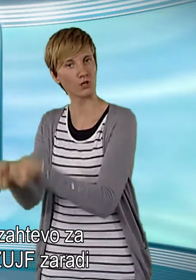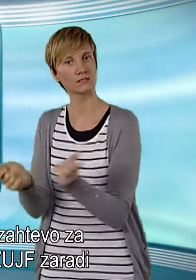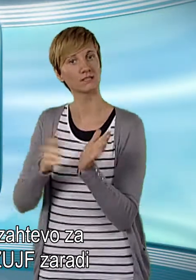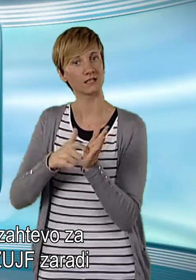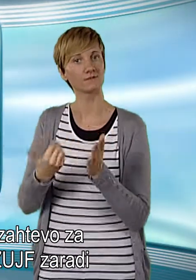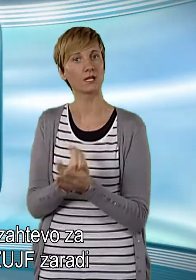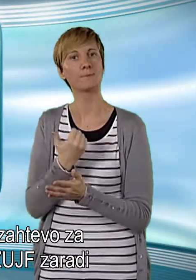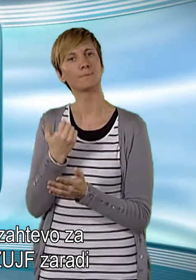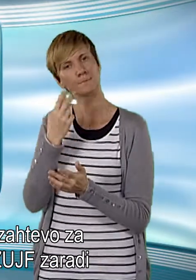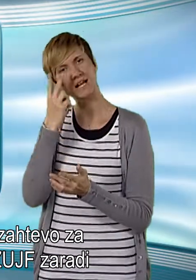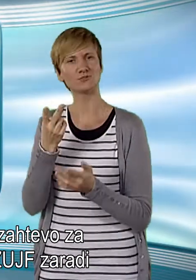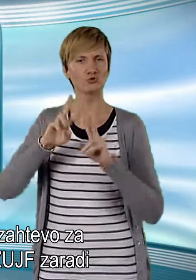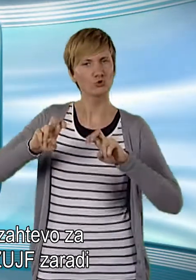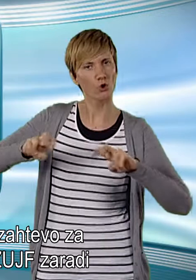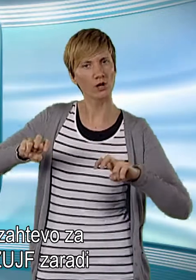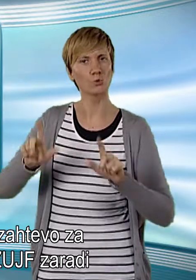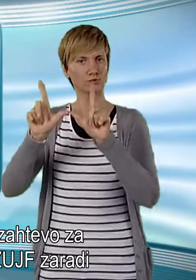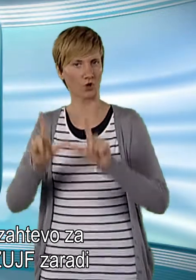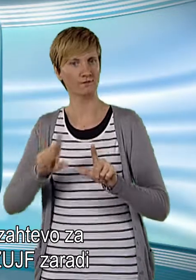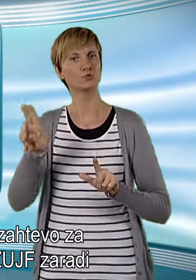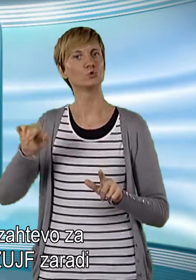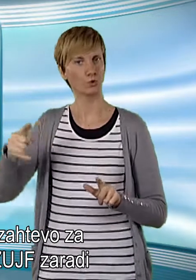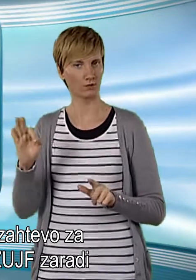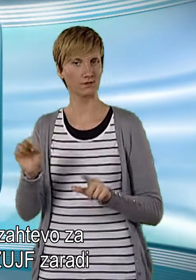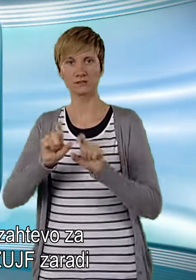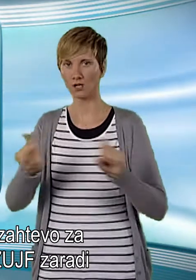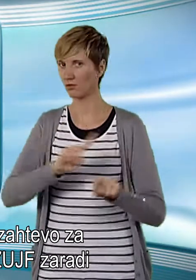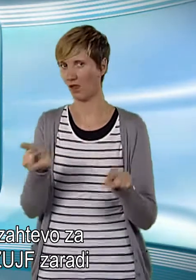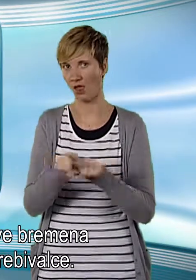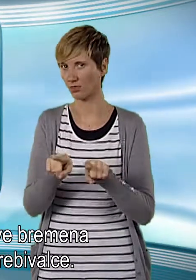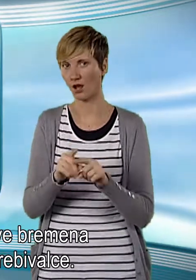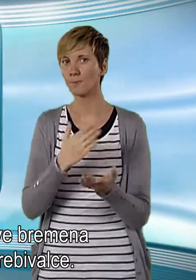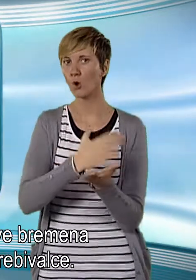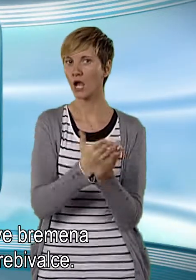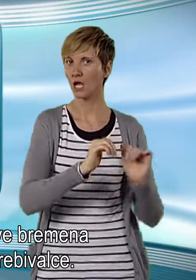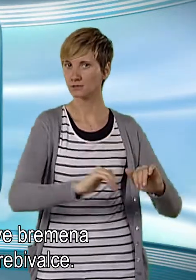zakona zaradi neenake porazdelitve bremena vrčevanja med prebivalce.